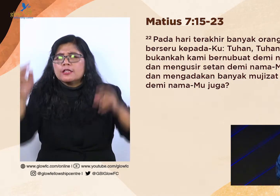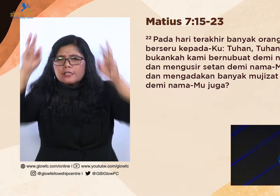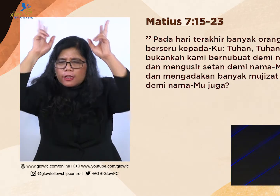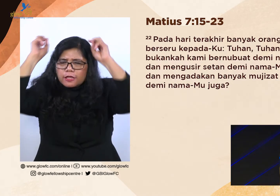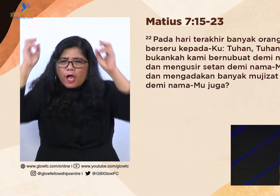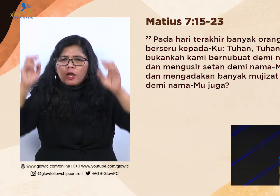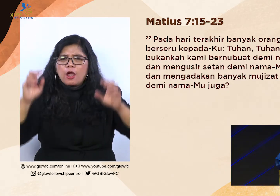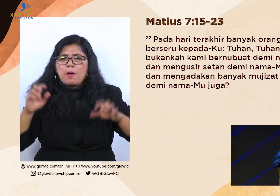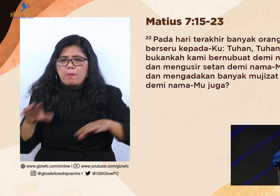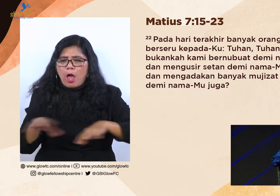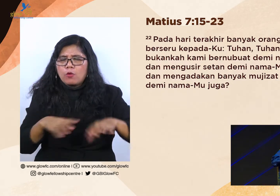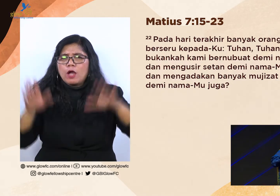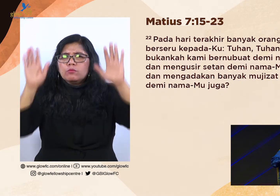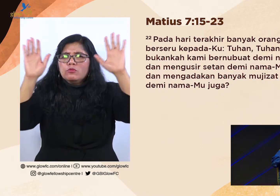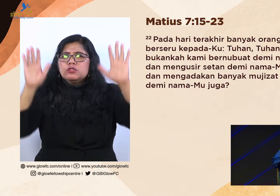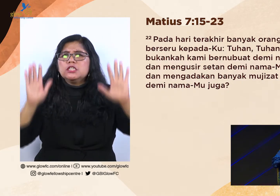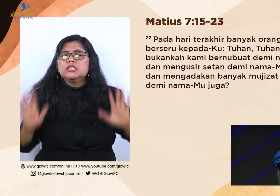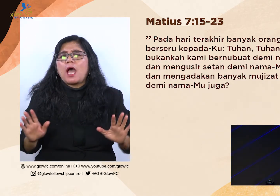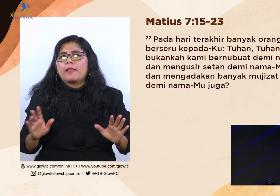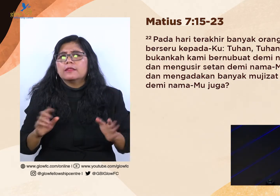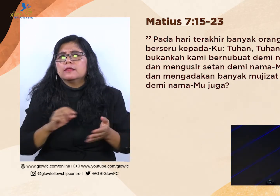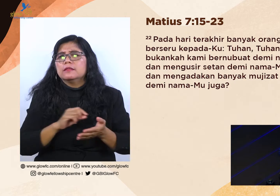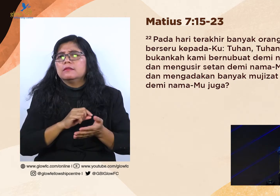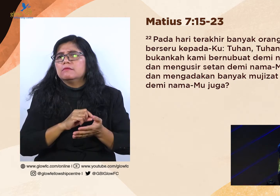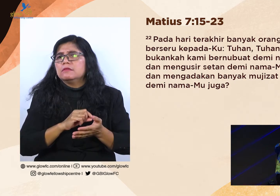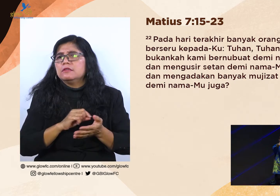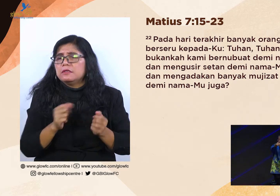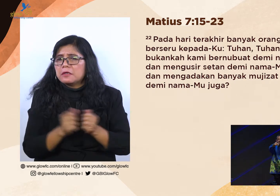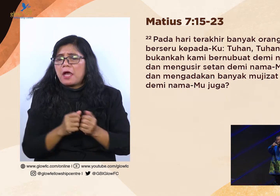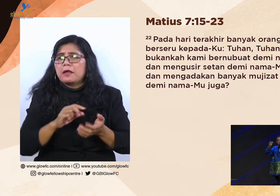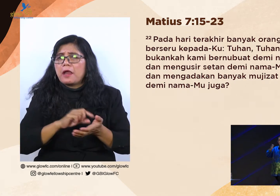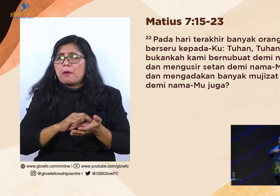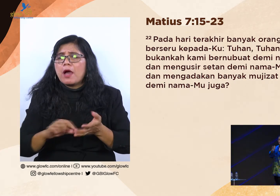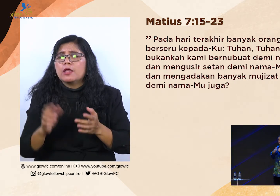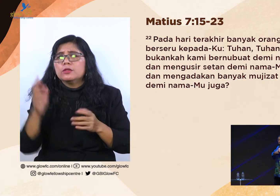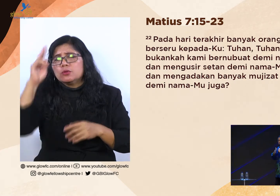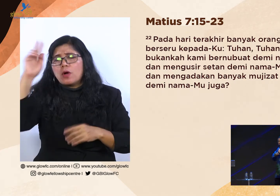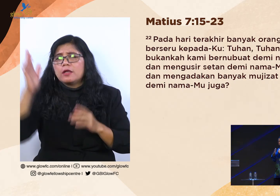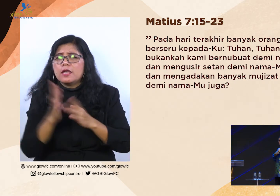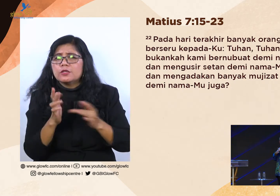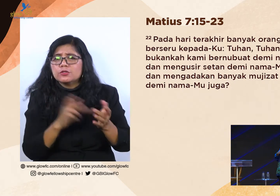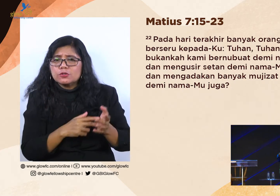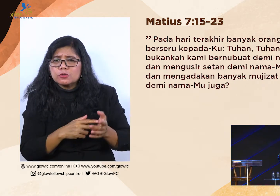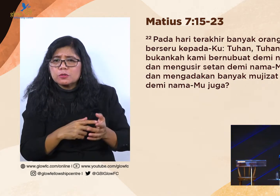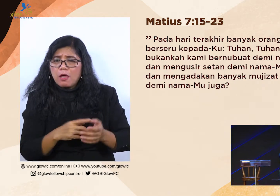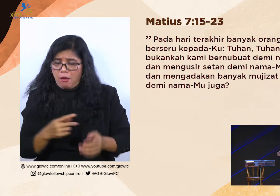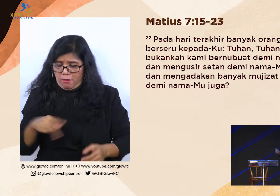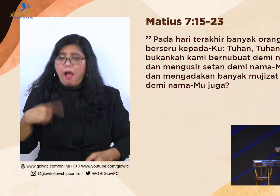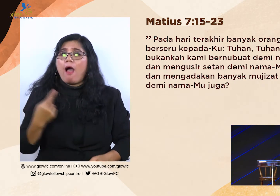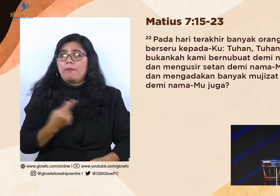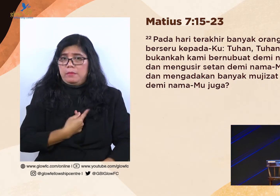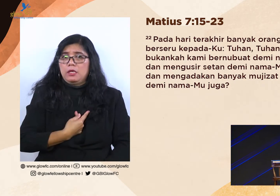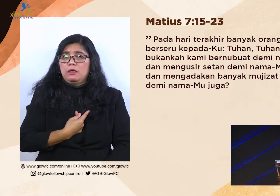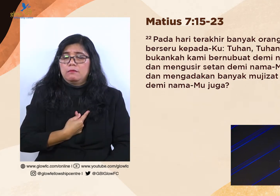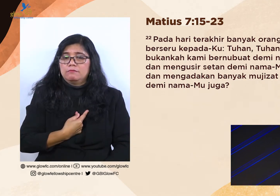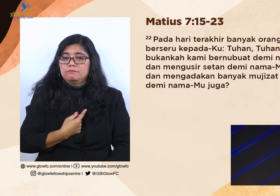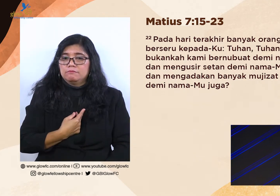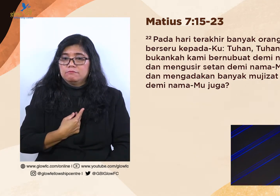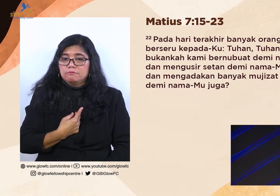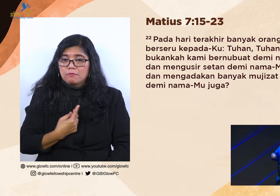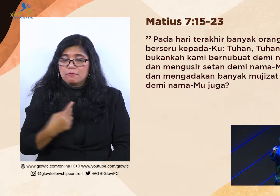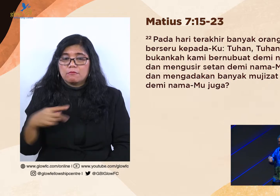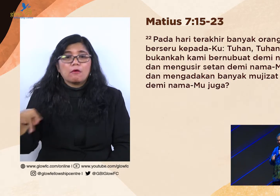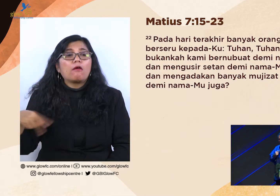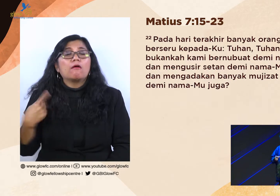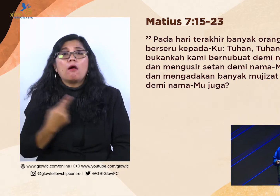demi namamu juga. Lihat. Bukankah kami. Iya kan? Bukankah kami. Bukankah kami.